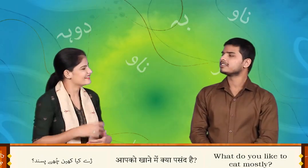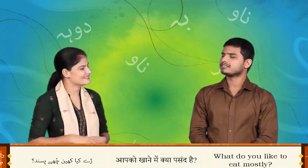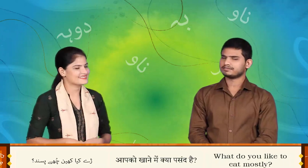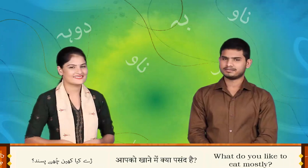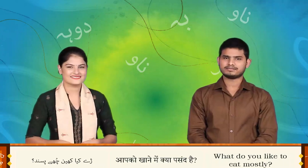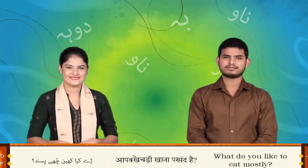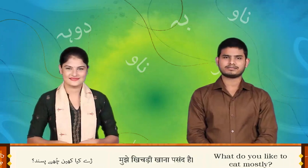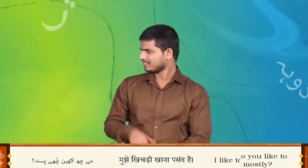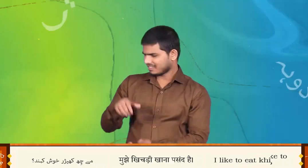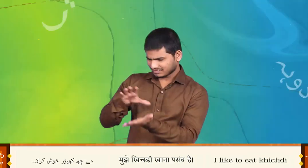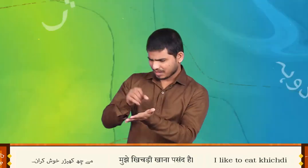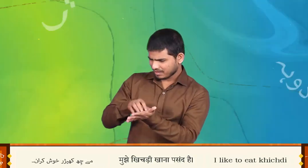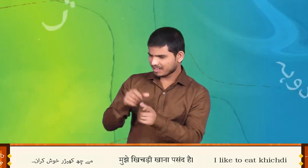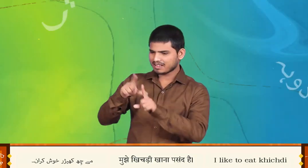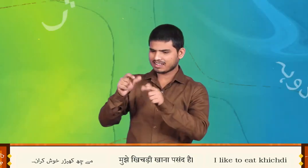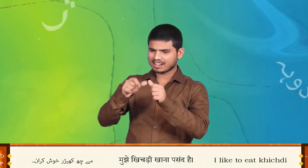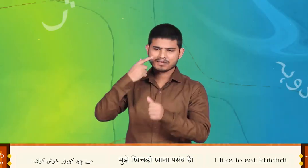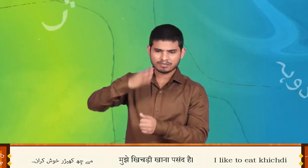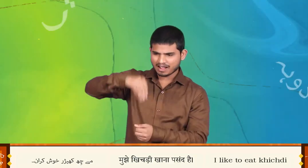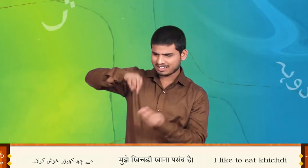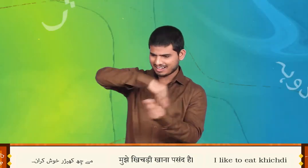मैं चे खेचर खुश करान